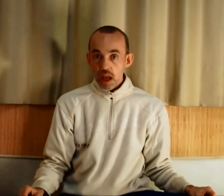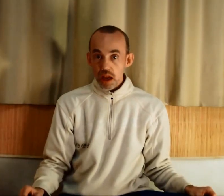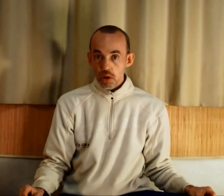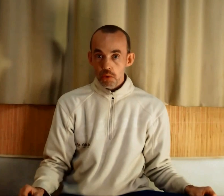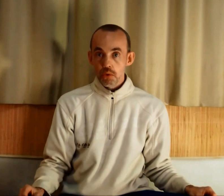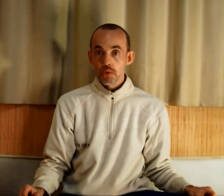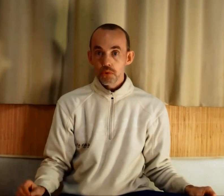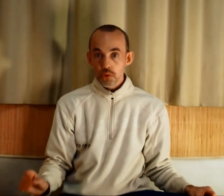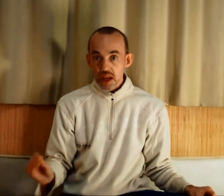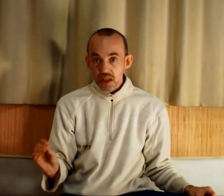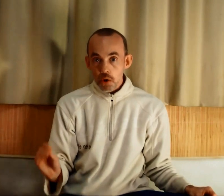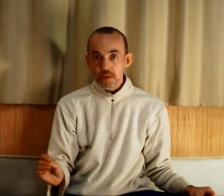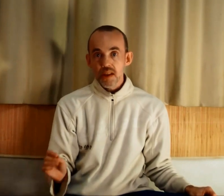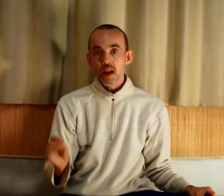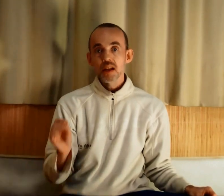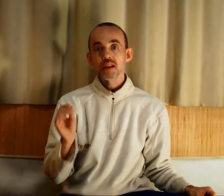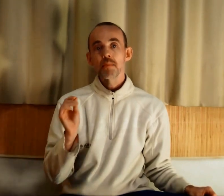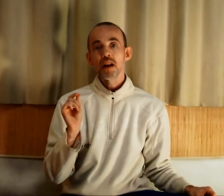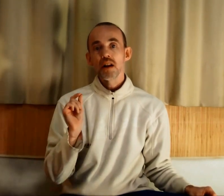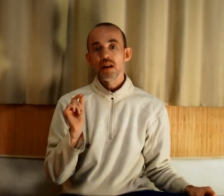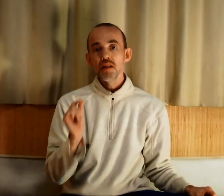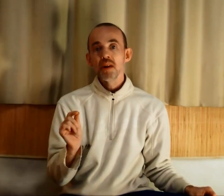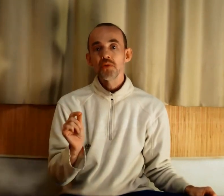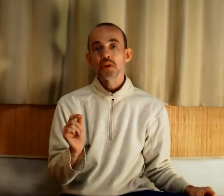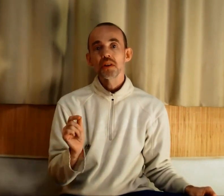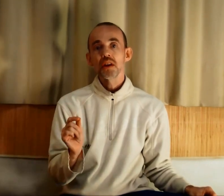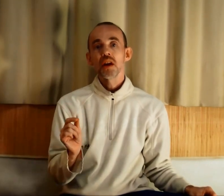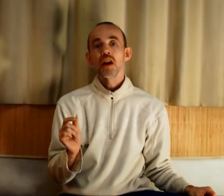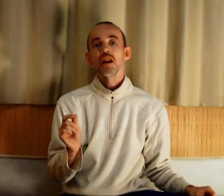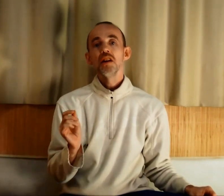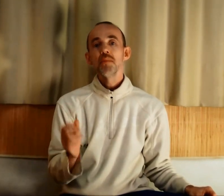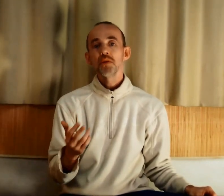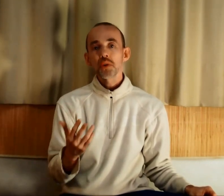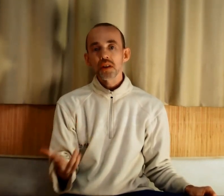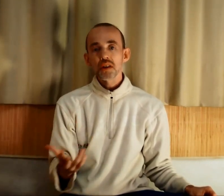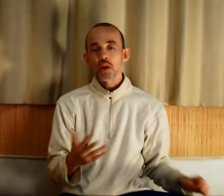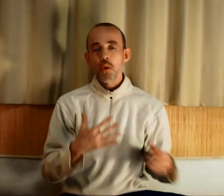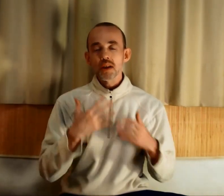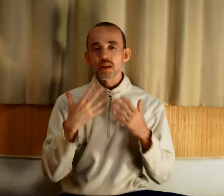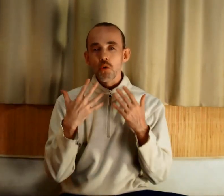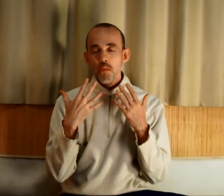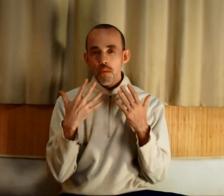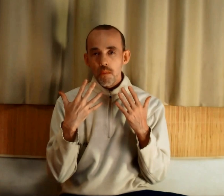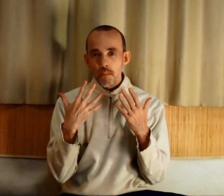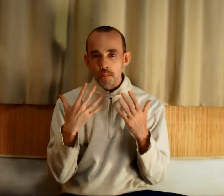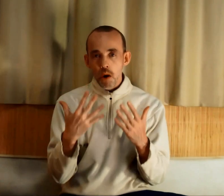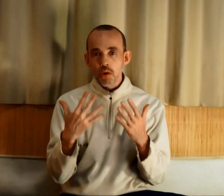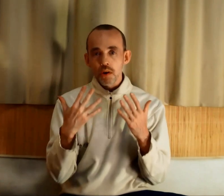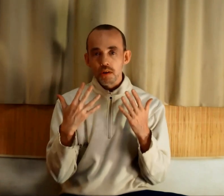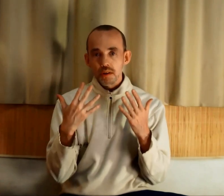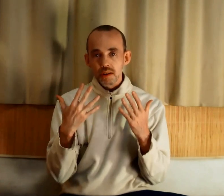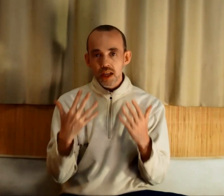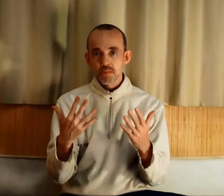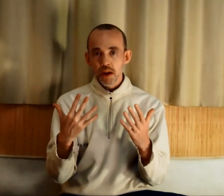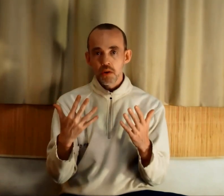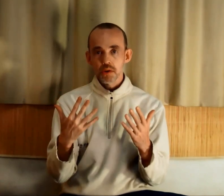Et ce dernier obstacle s'appelle l'immaturité. L'immaturité c'est quoi ? C'est le manque d'expérience.